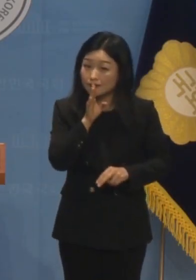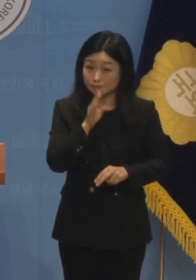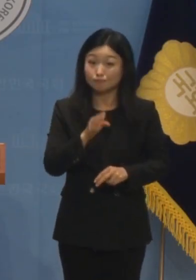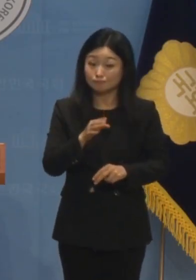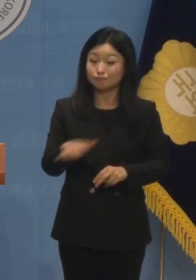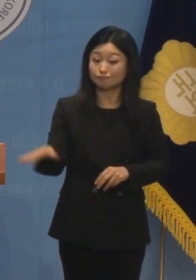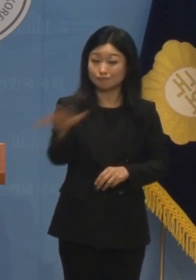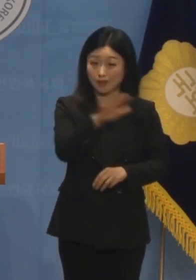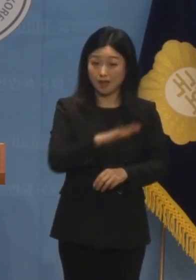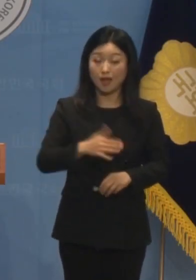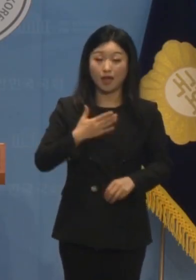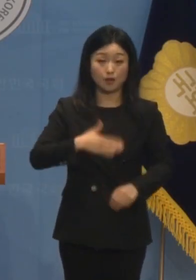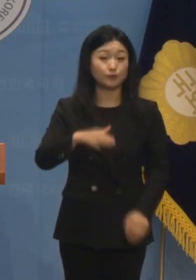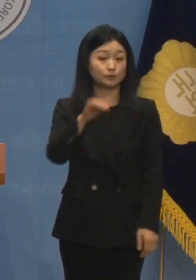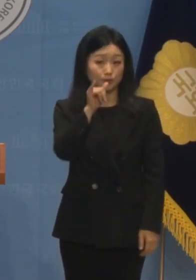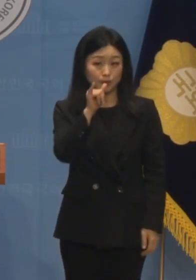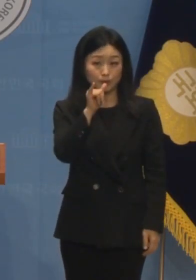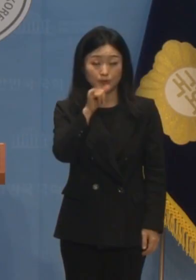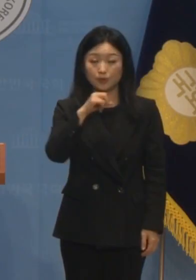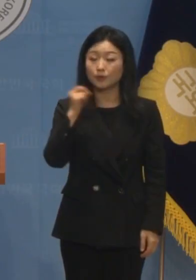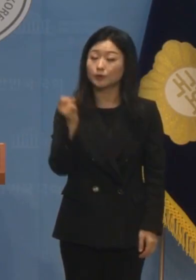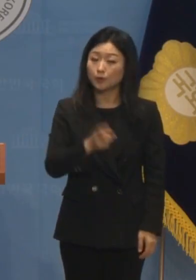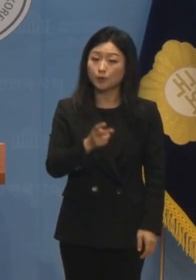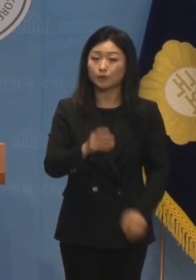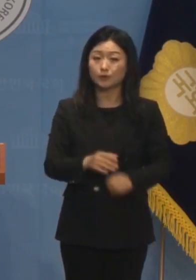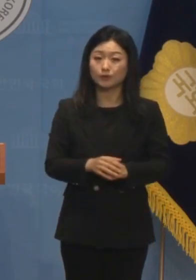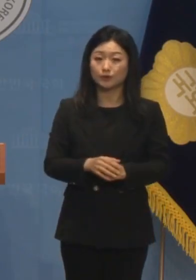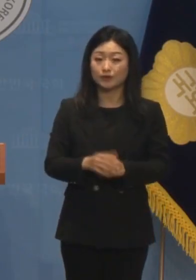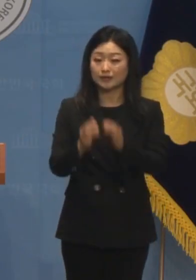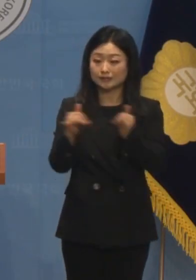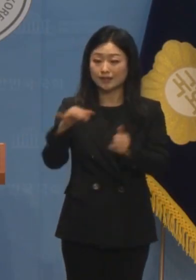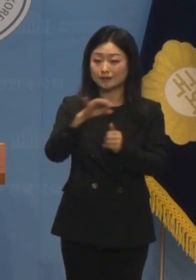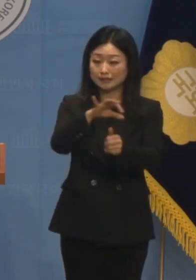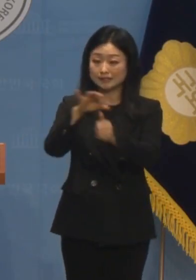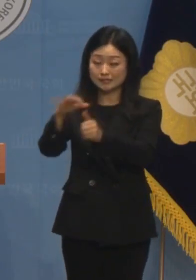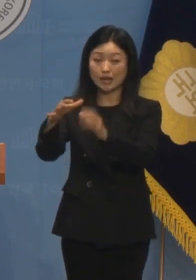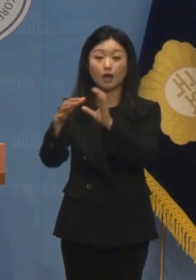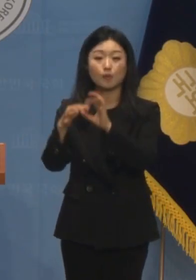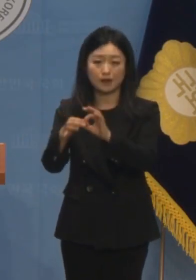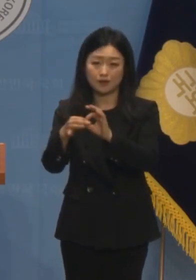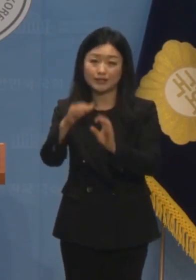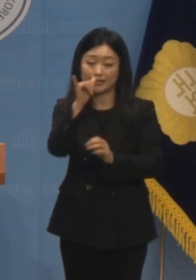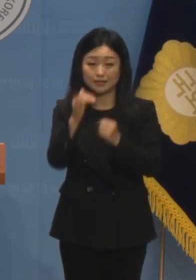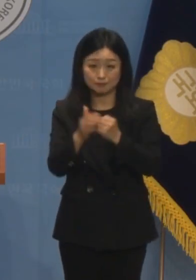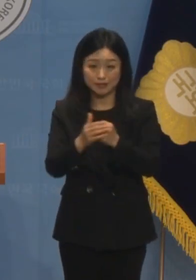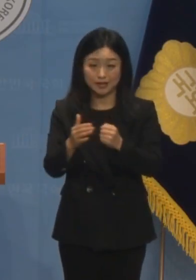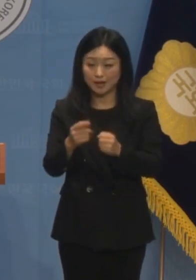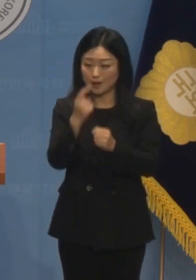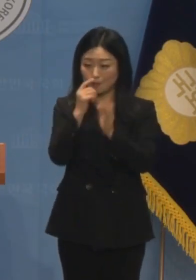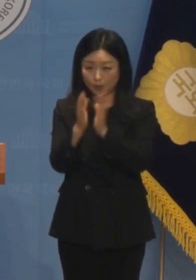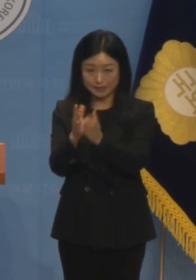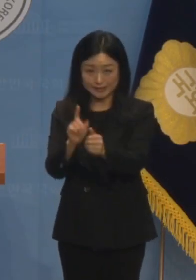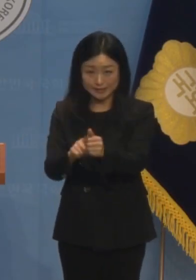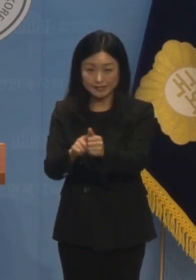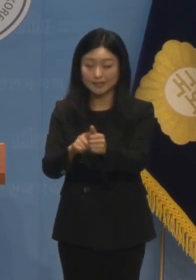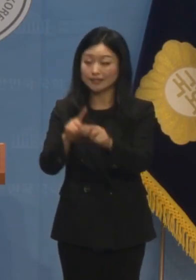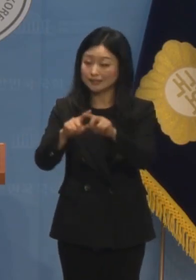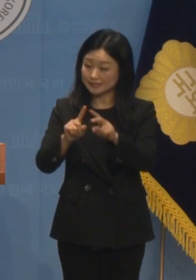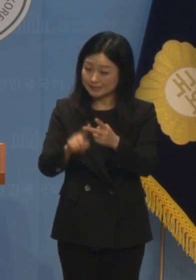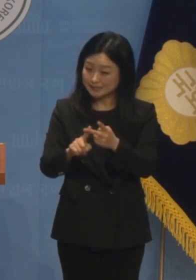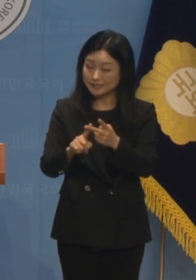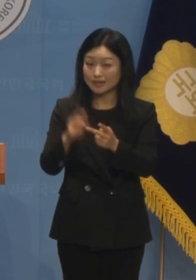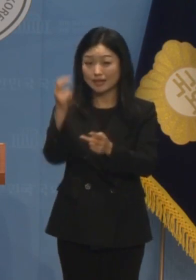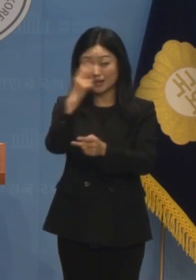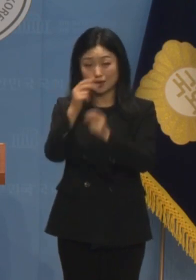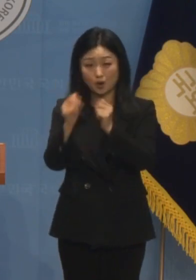다수 언론이 보도를 했고 인사에 관여한 문제여서 당사자 혹은 검찰이